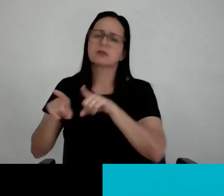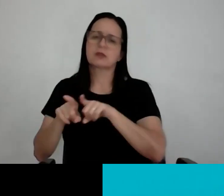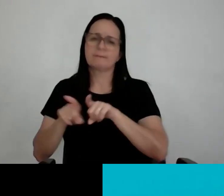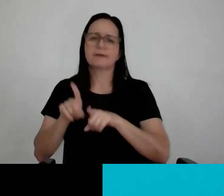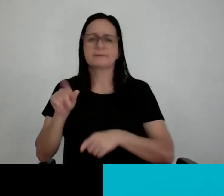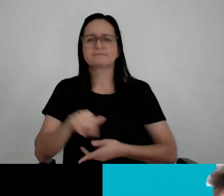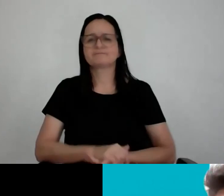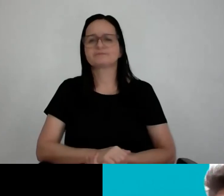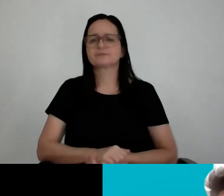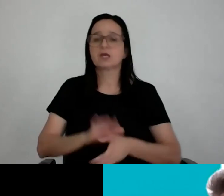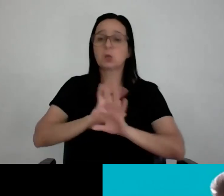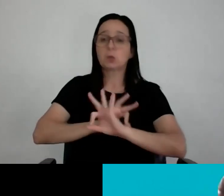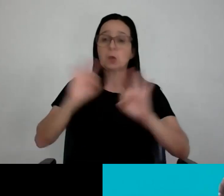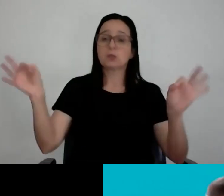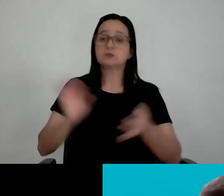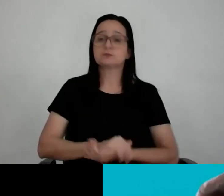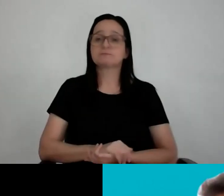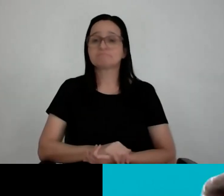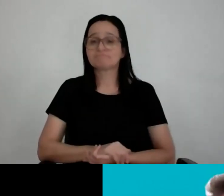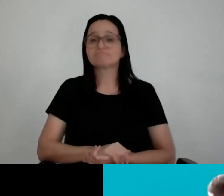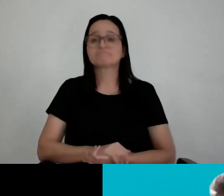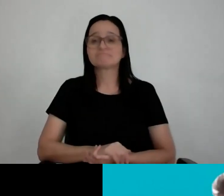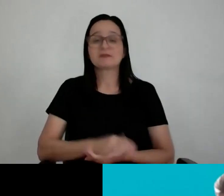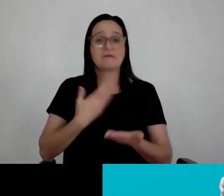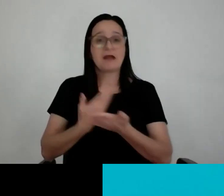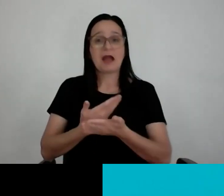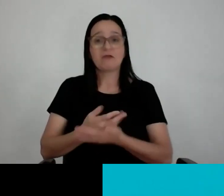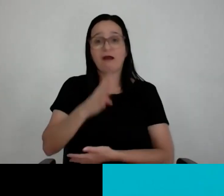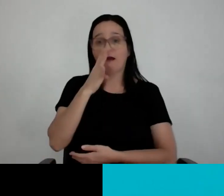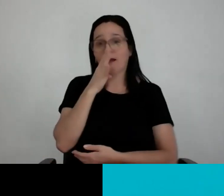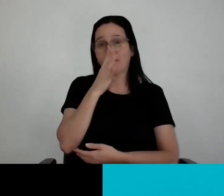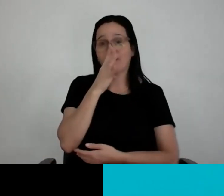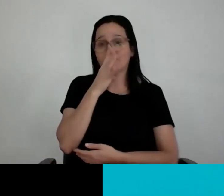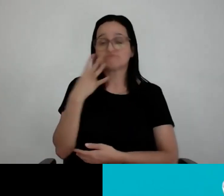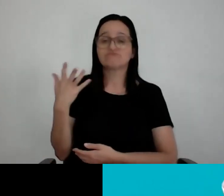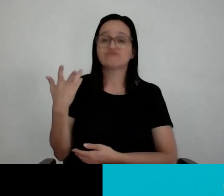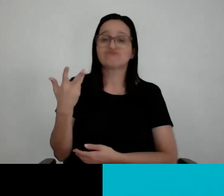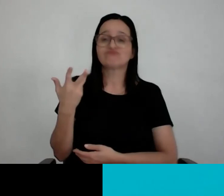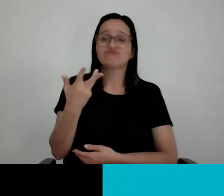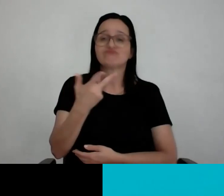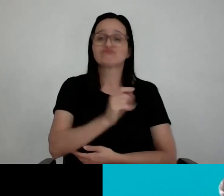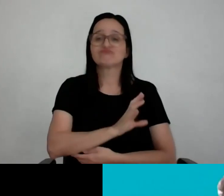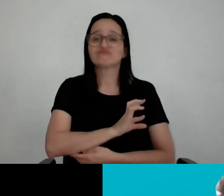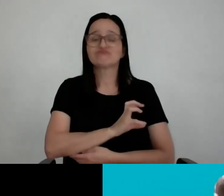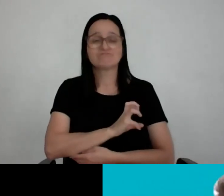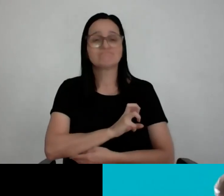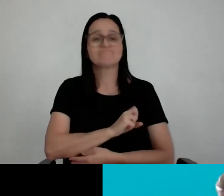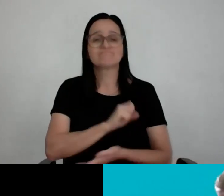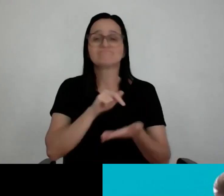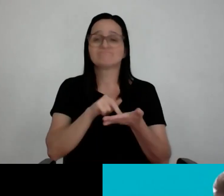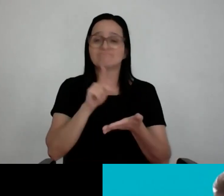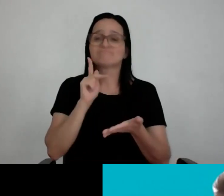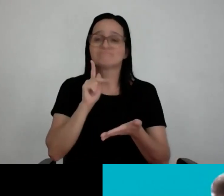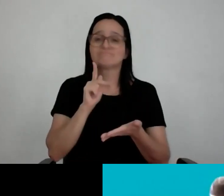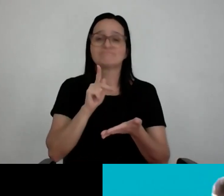Ótimo, João. A gente teve uma aula aqui com o João hoje, eu estou apaixonado de verdade, entendeu? Eu adorei a palestra, pude aprender muito nessa